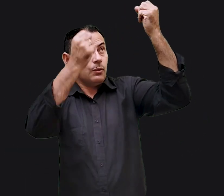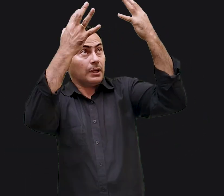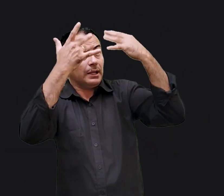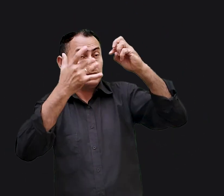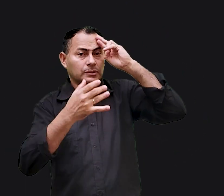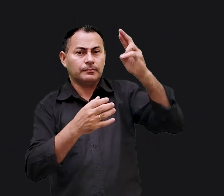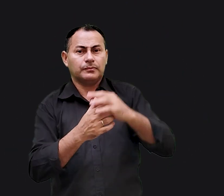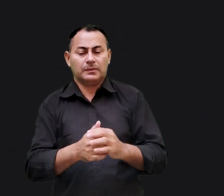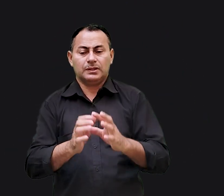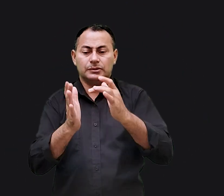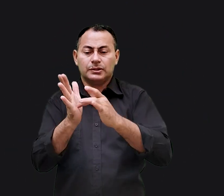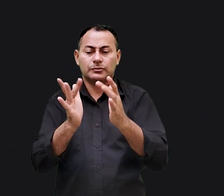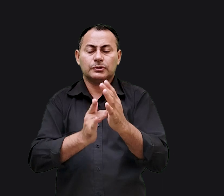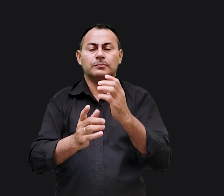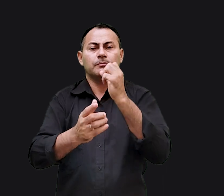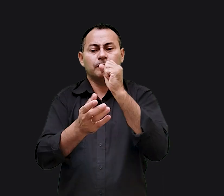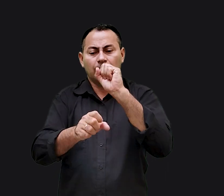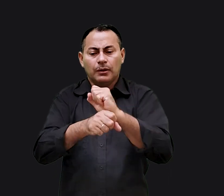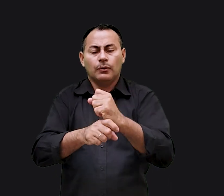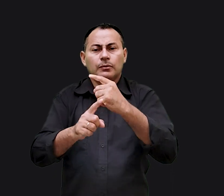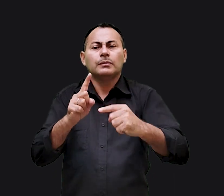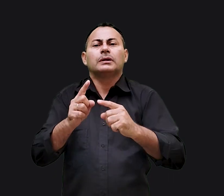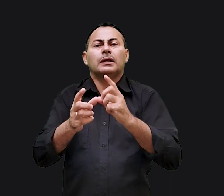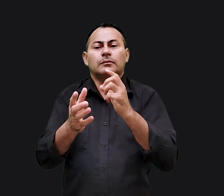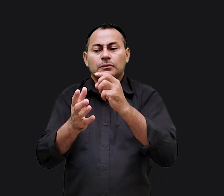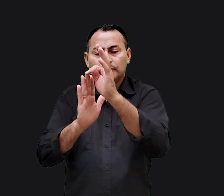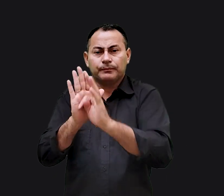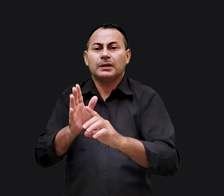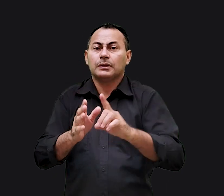parou a estação do texto no meio de um versículo que continuaria dizendo